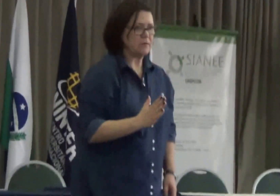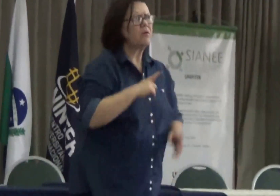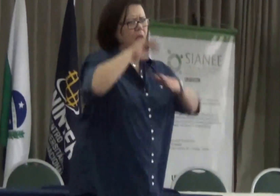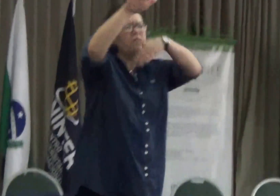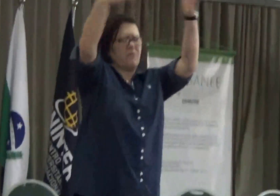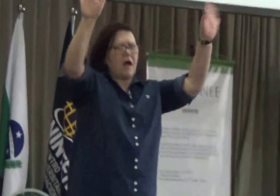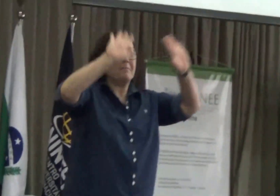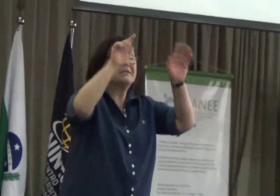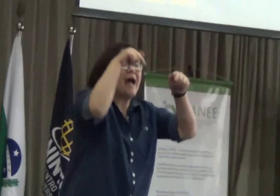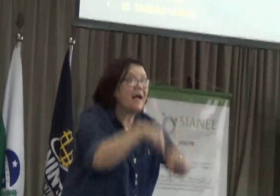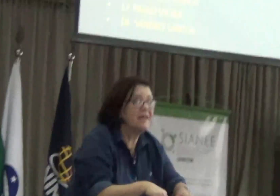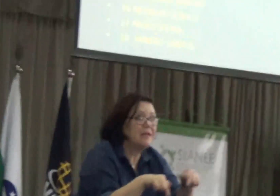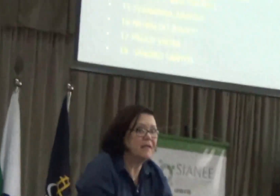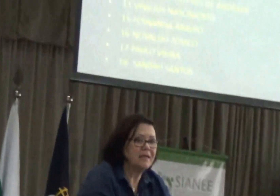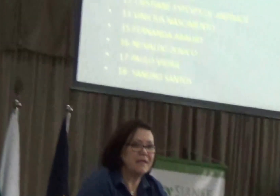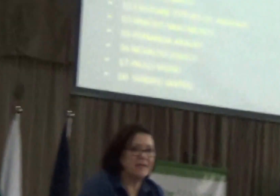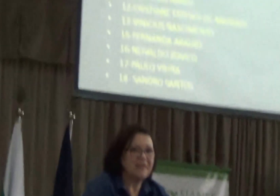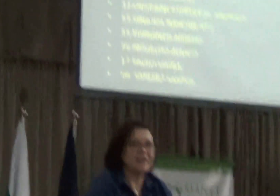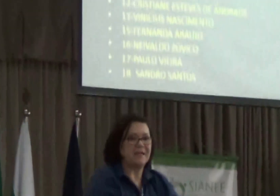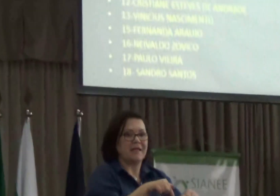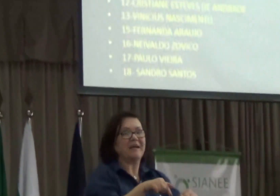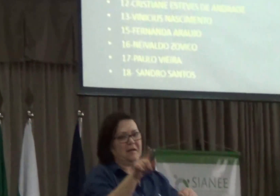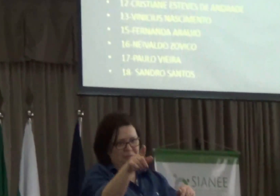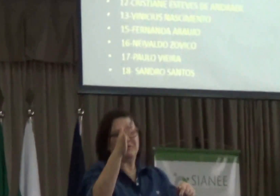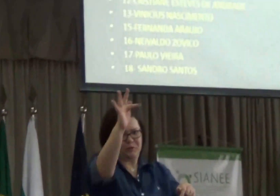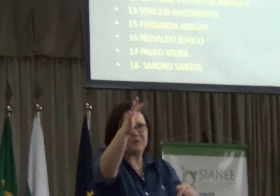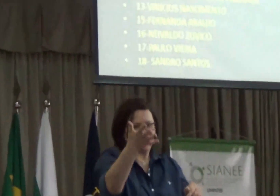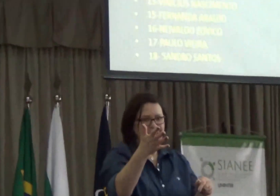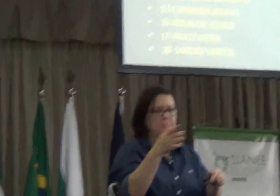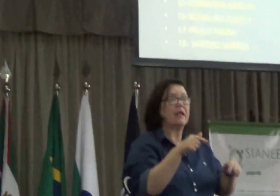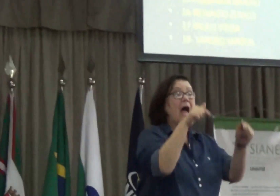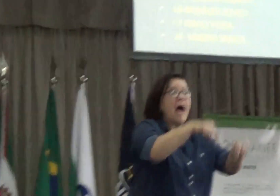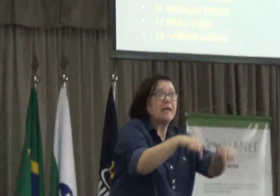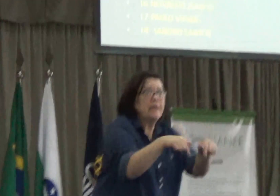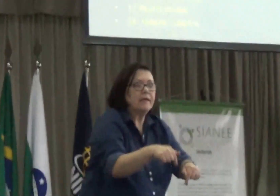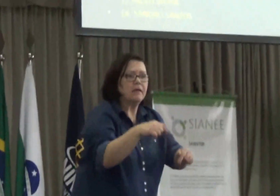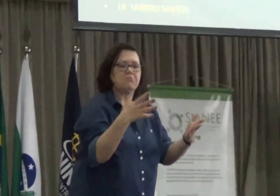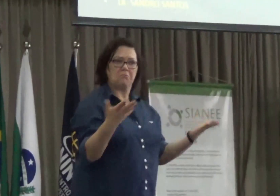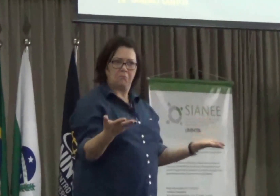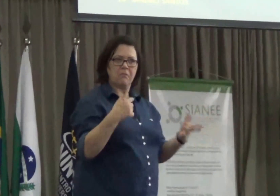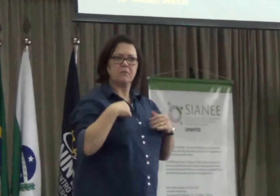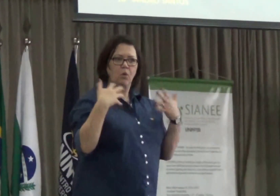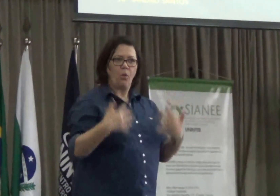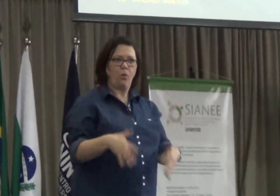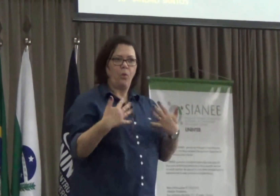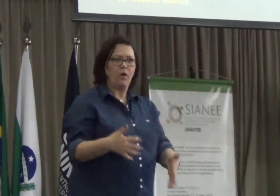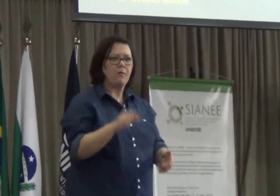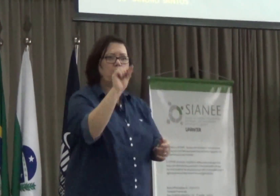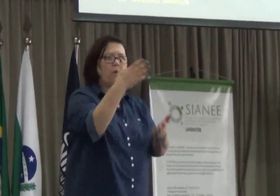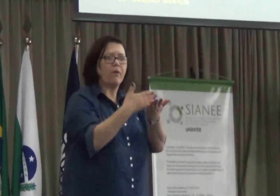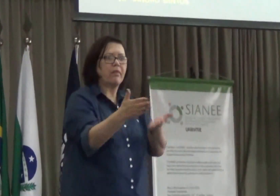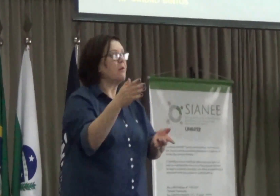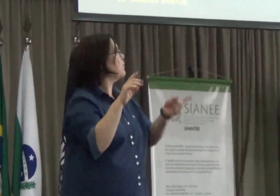né? São surdos no Brasil, não estou falando de surdos fora do Brasil, mas surdos brasileiros. Eu fiquei realmente